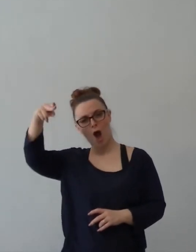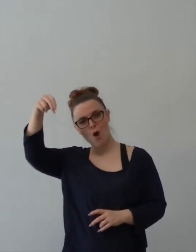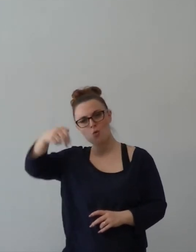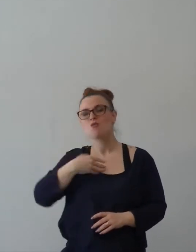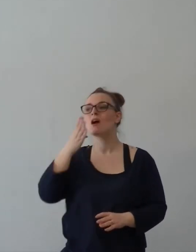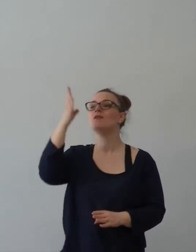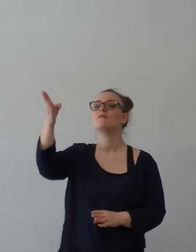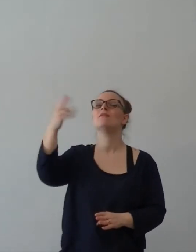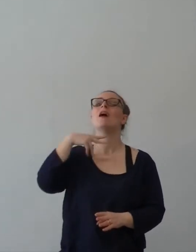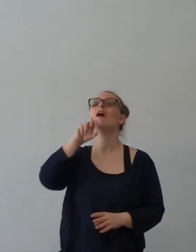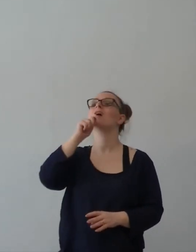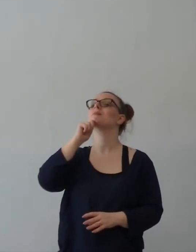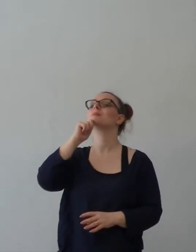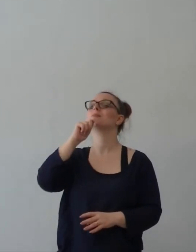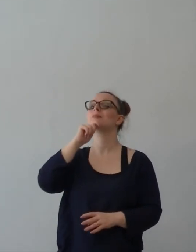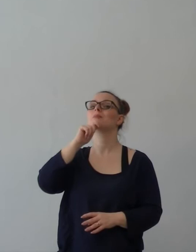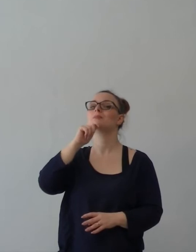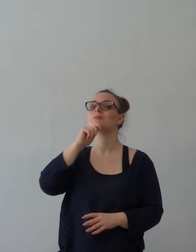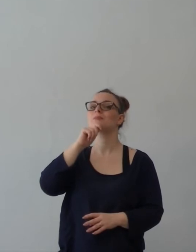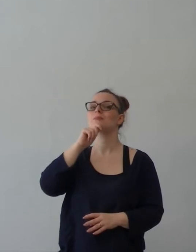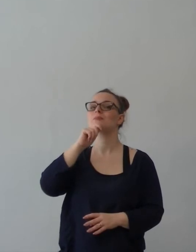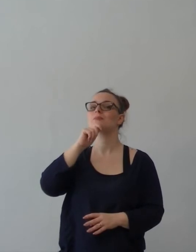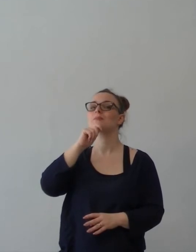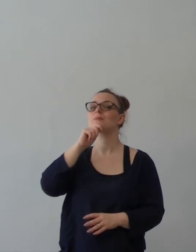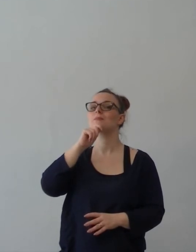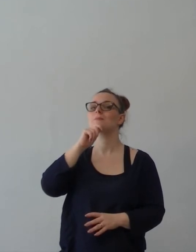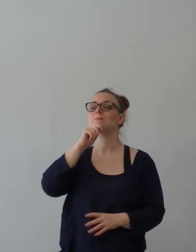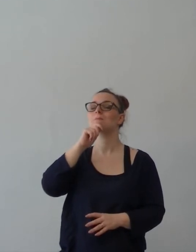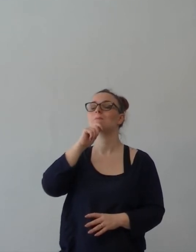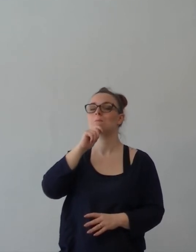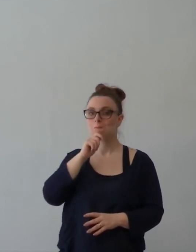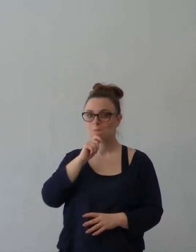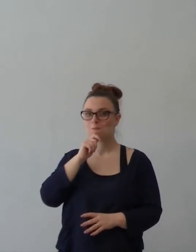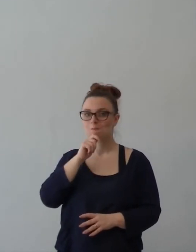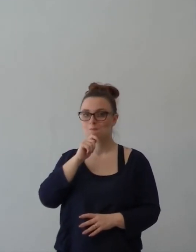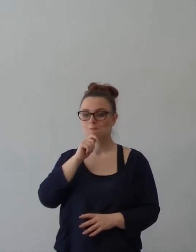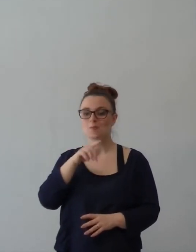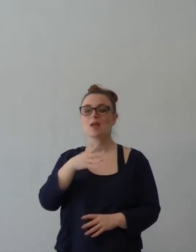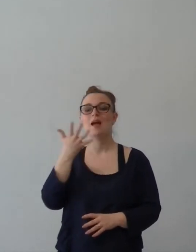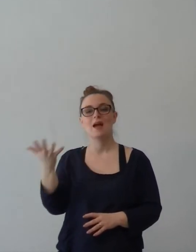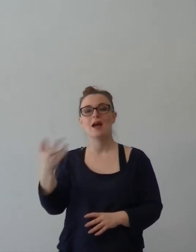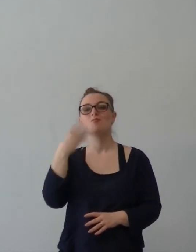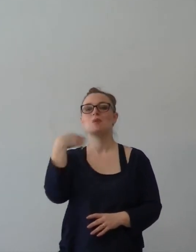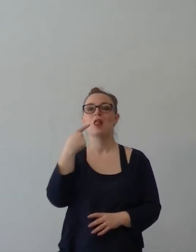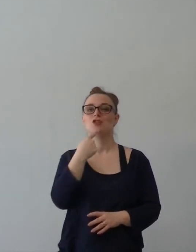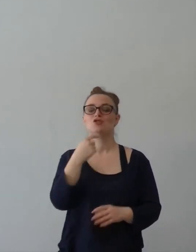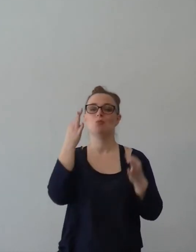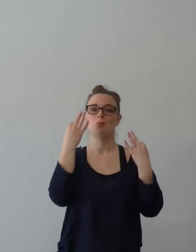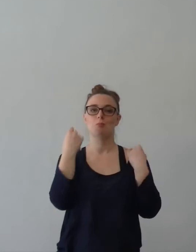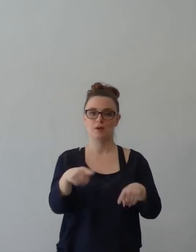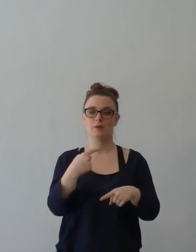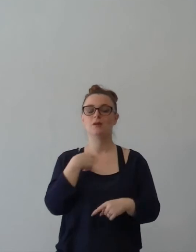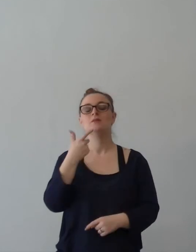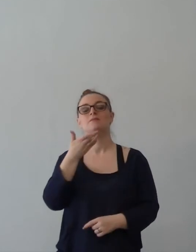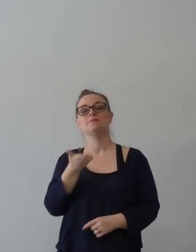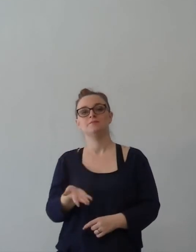È quello che stava dicendo Paolo. Paolo stava dicendo io voglio andare da Nerone. Perché? Perché ricordatevi che tutti